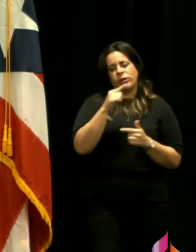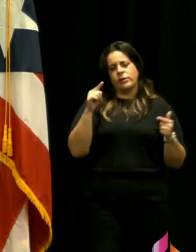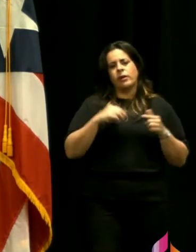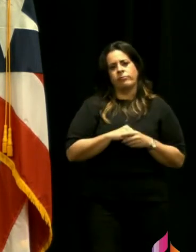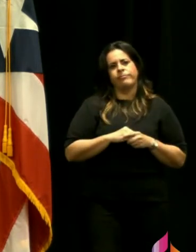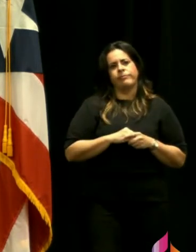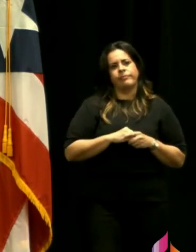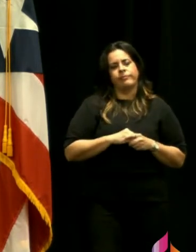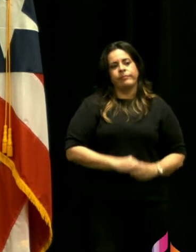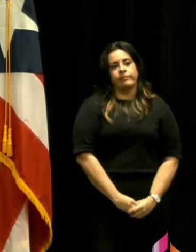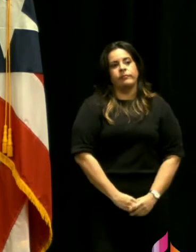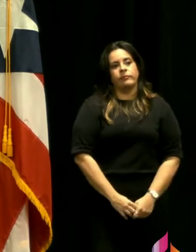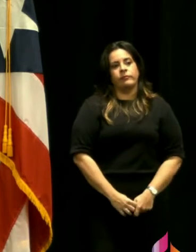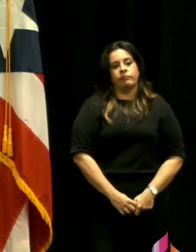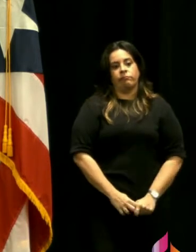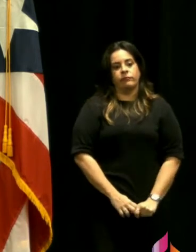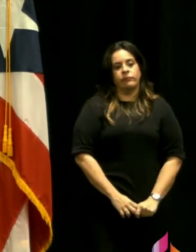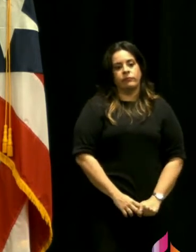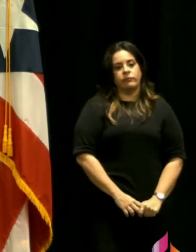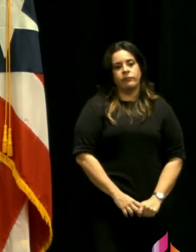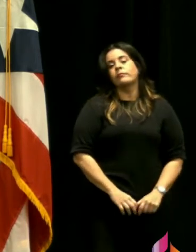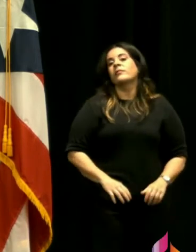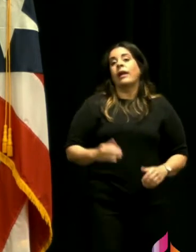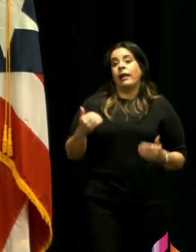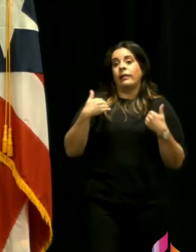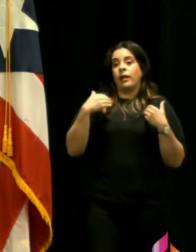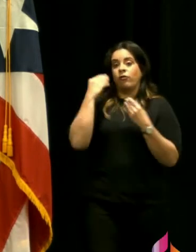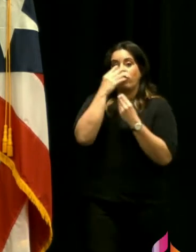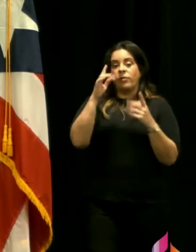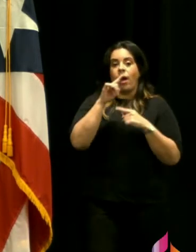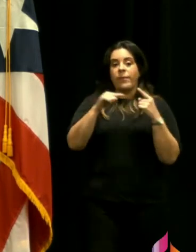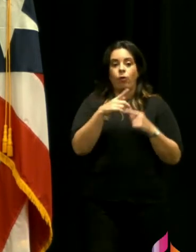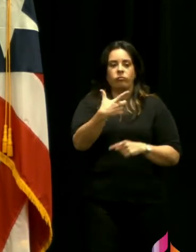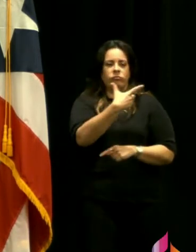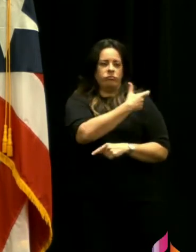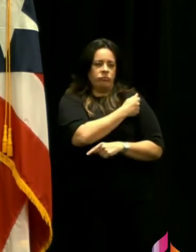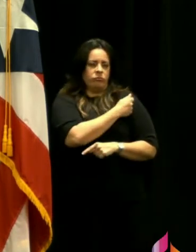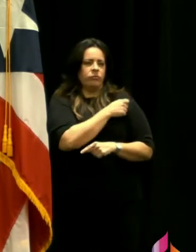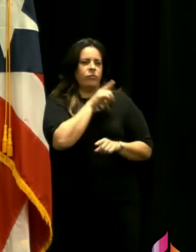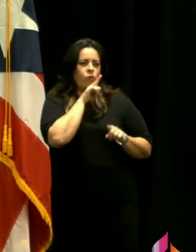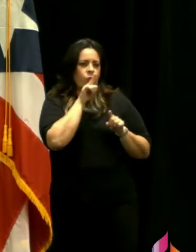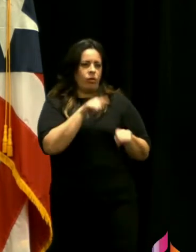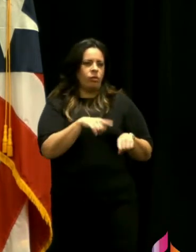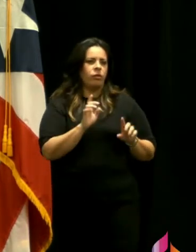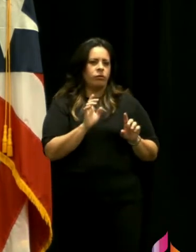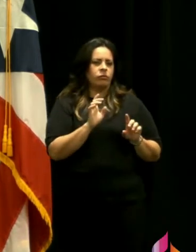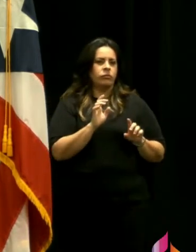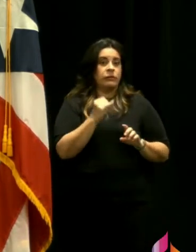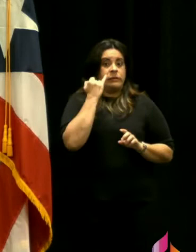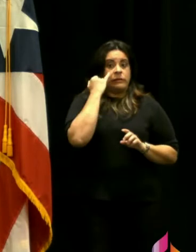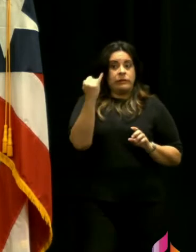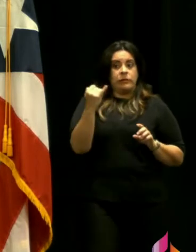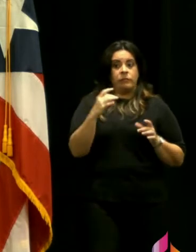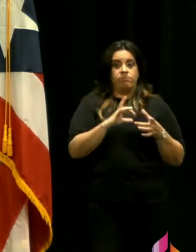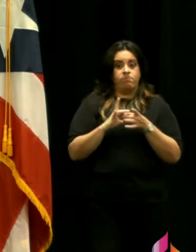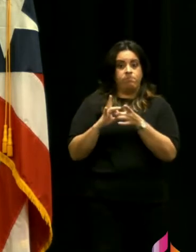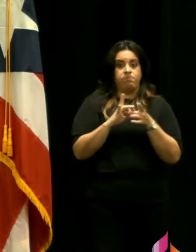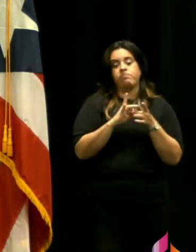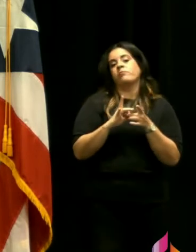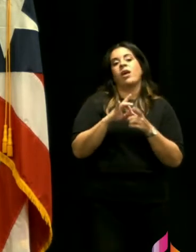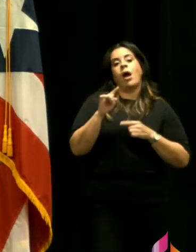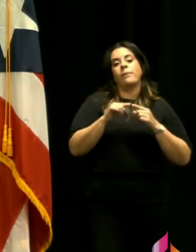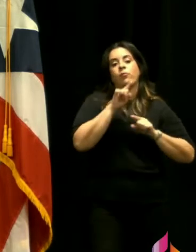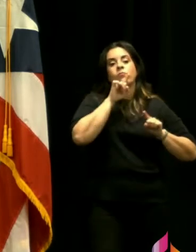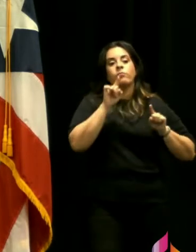preguntar sobre si tiene algún dato sobre las órdenes ejecutivas de vacunación si existe una relación entre las